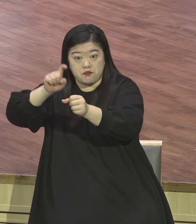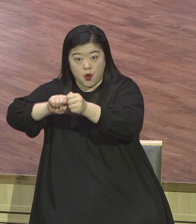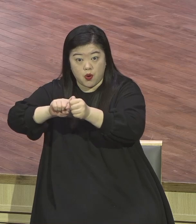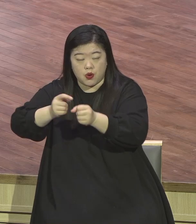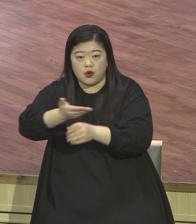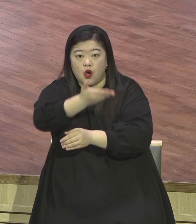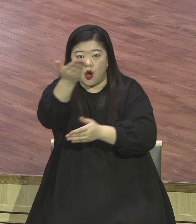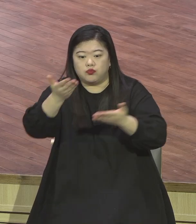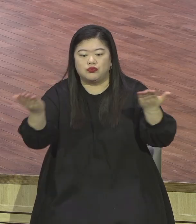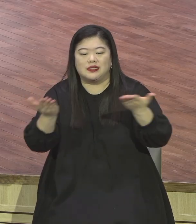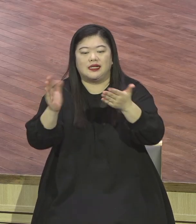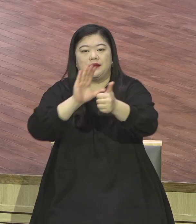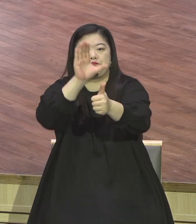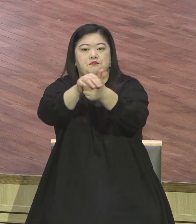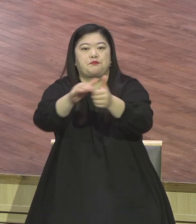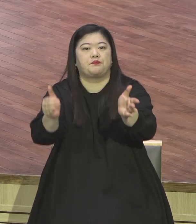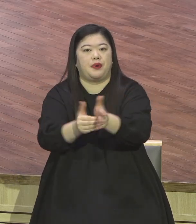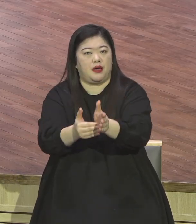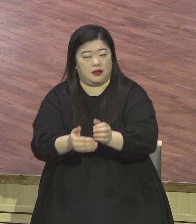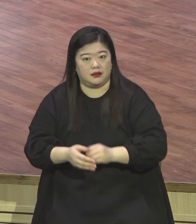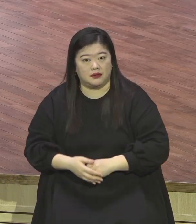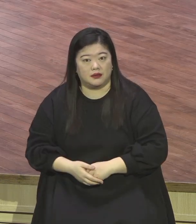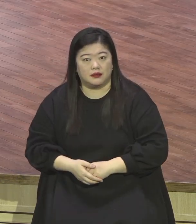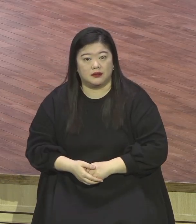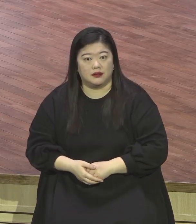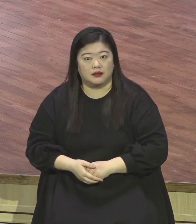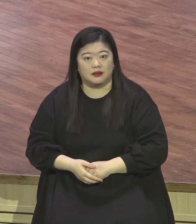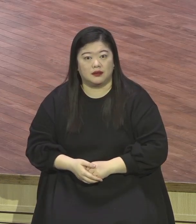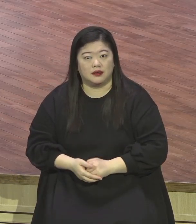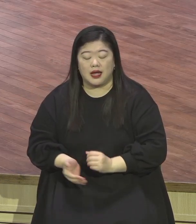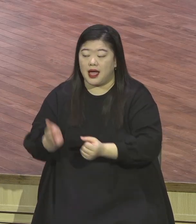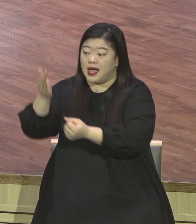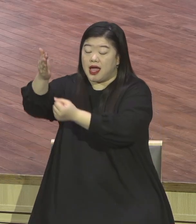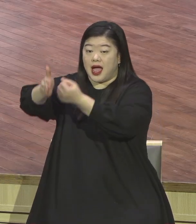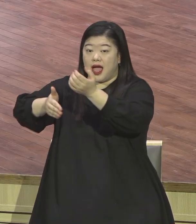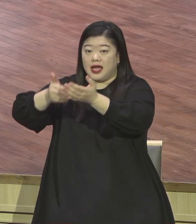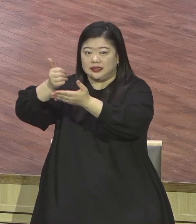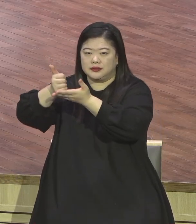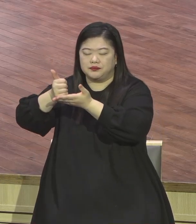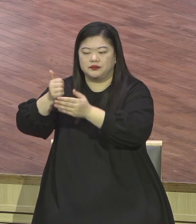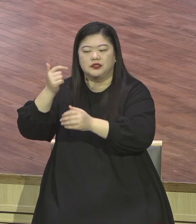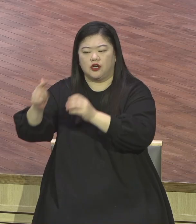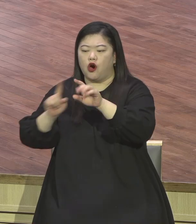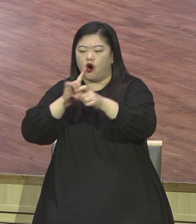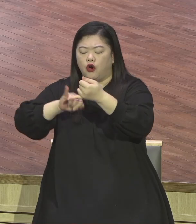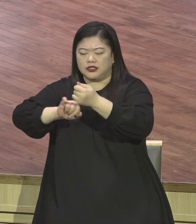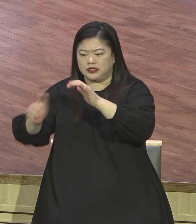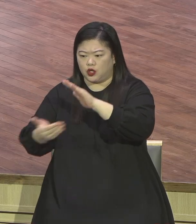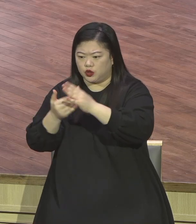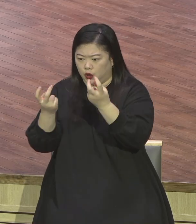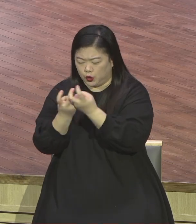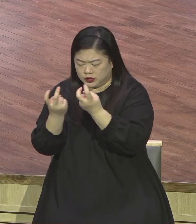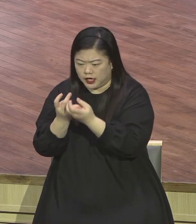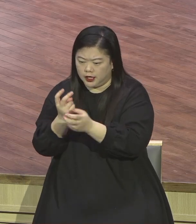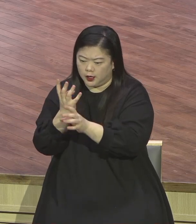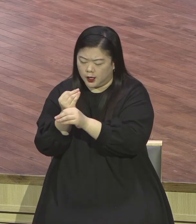주님의 뜻을 이루소서 고요한 중에 기다립니다 나를 통해서 주님이 원하시는 뜻을